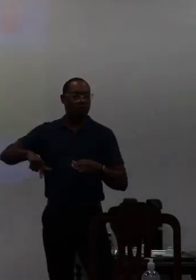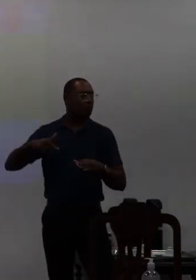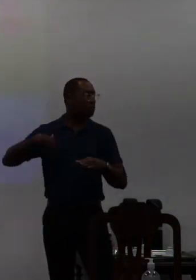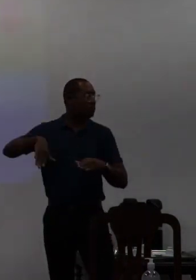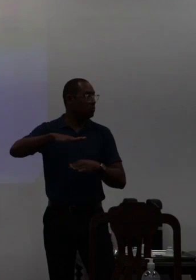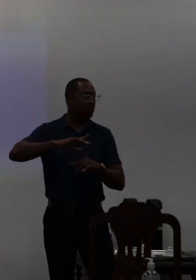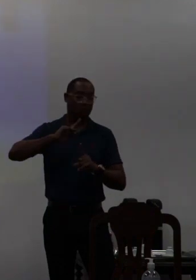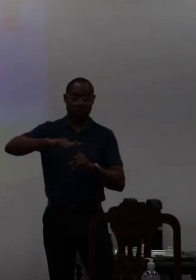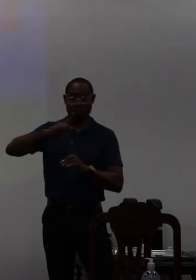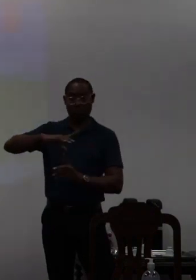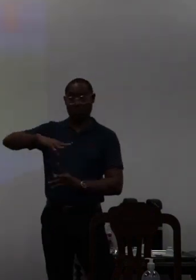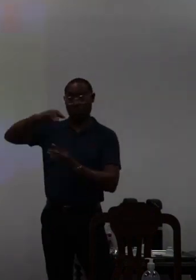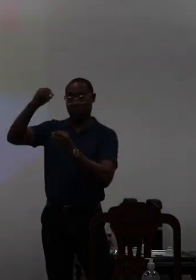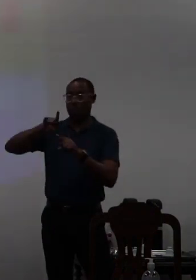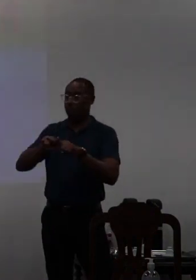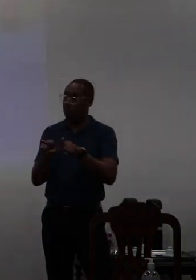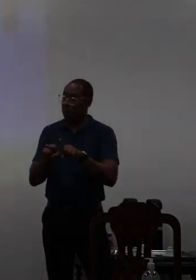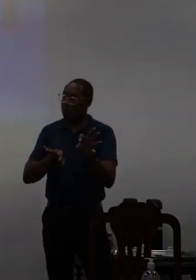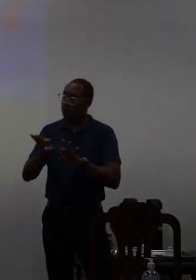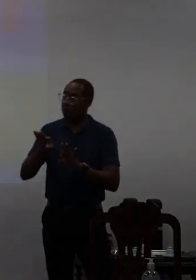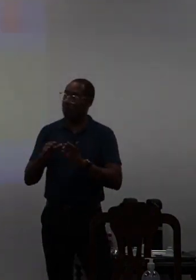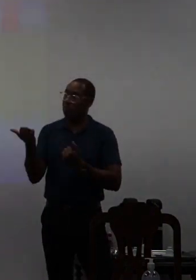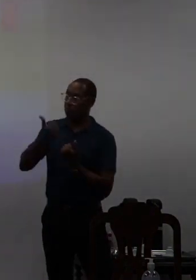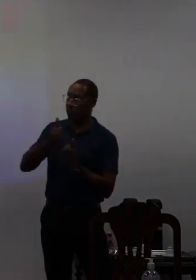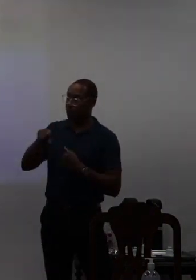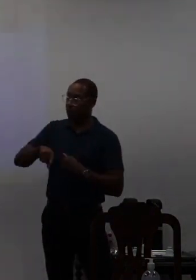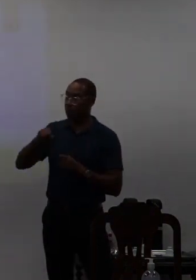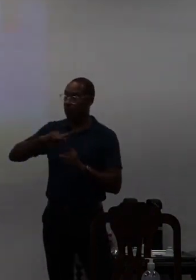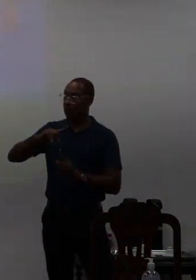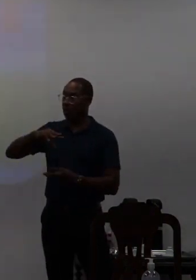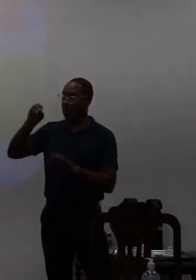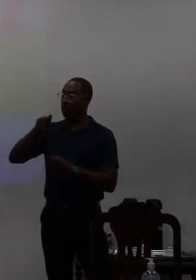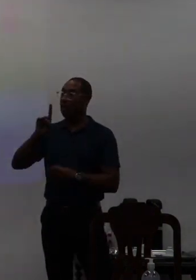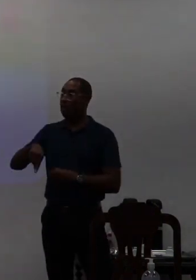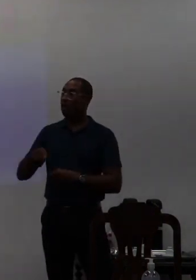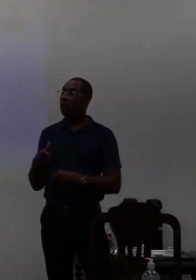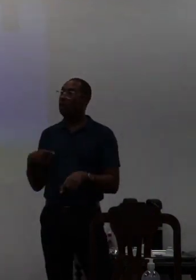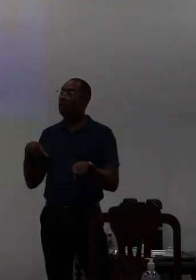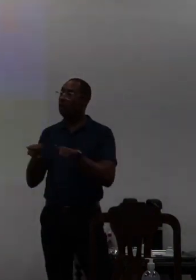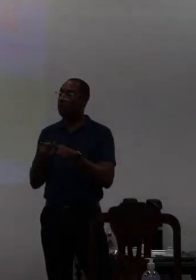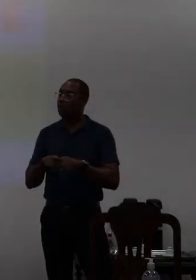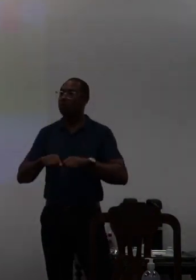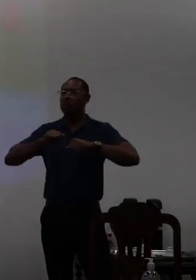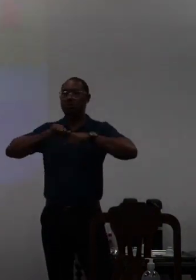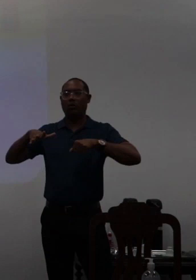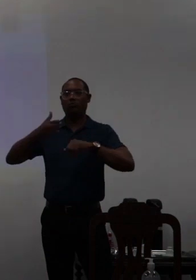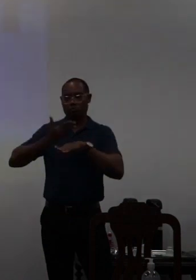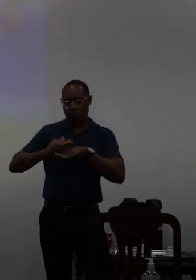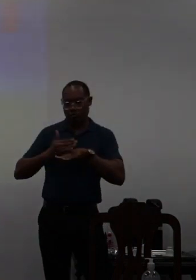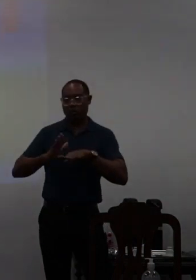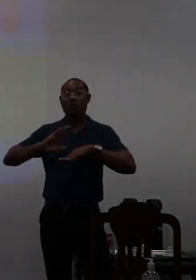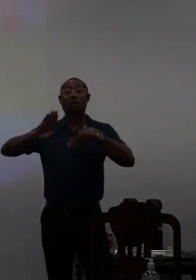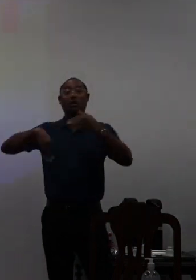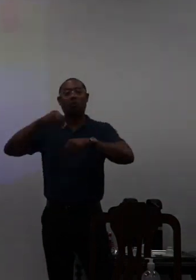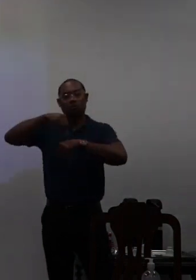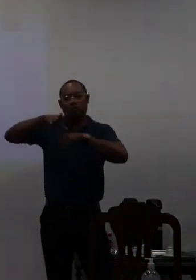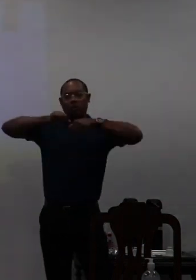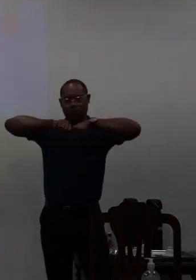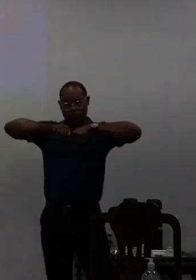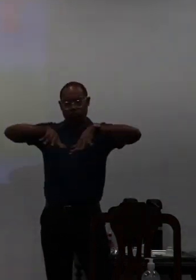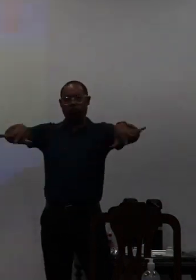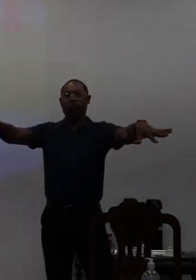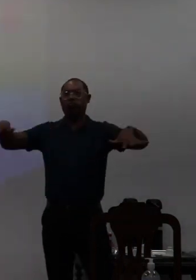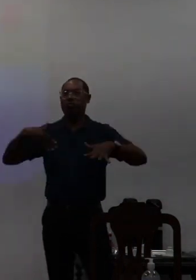depois das almas as unidades mandaram representantes esses representantes eles eram multiplicadores para